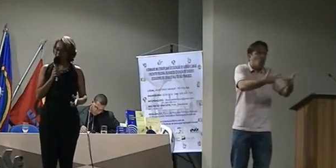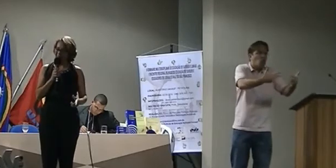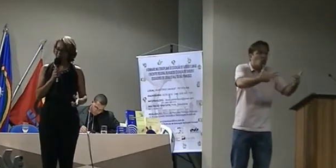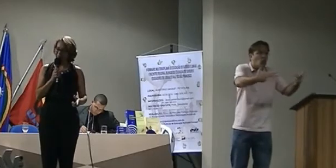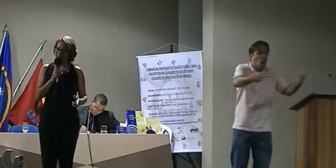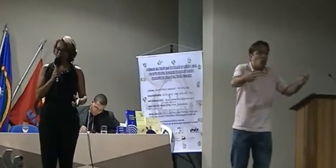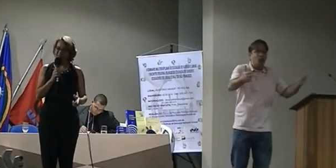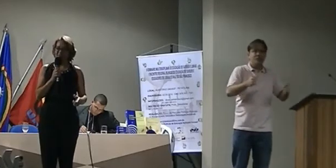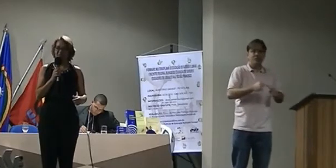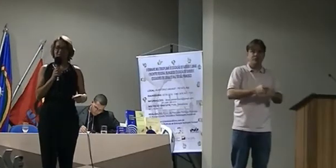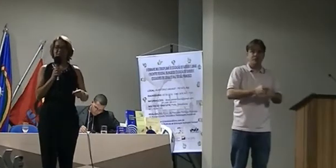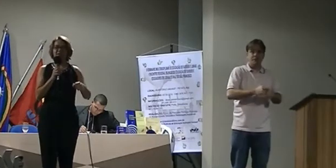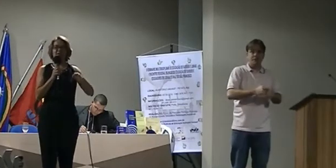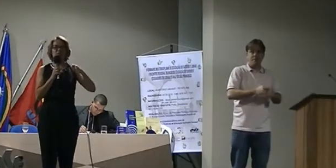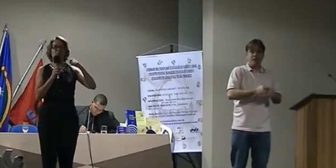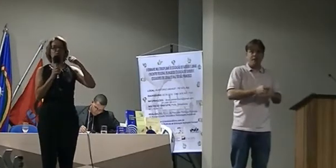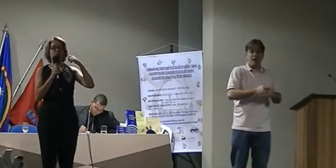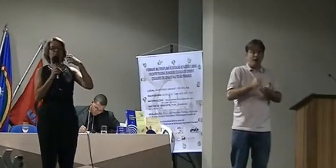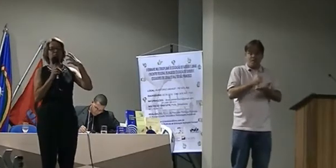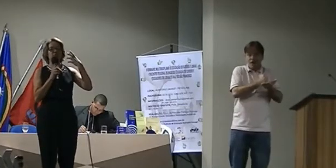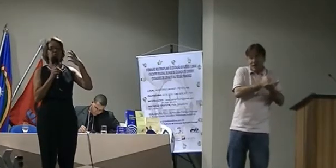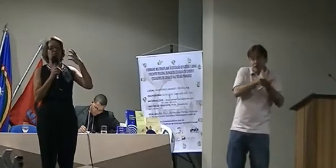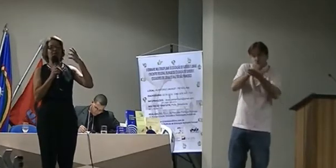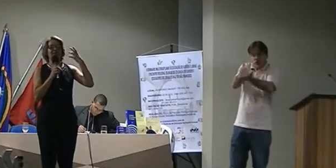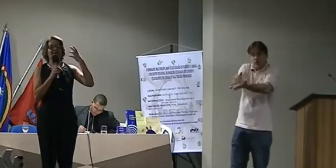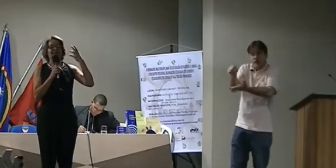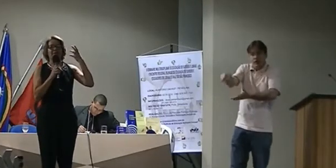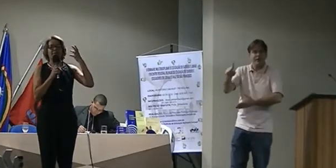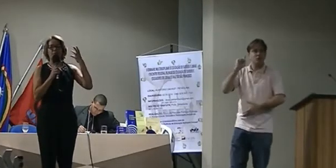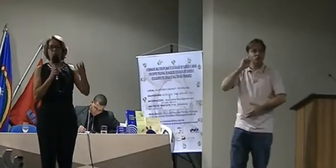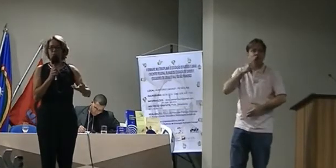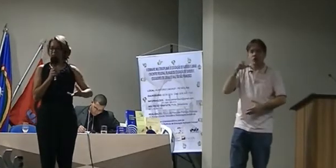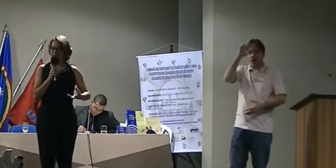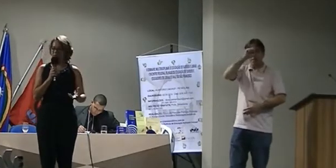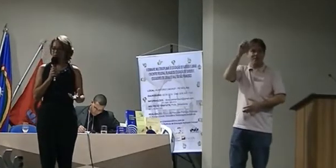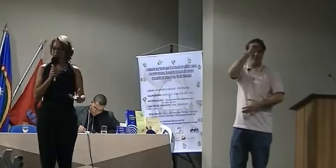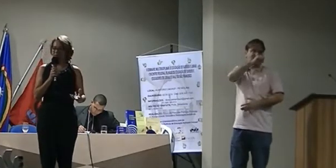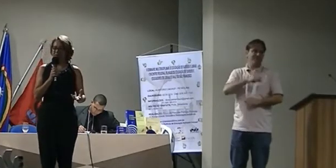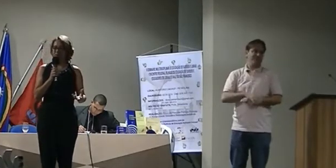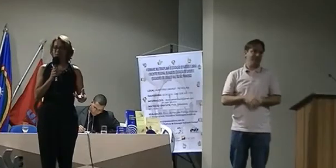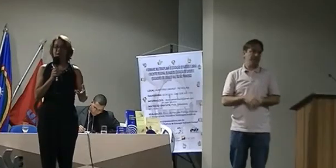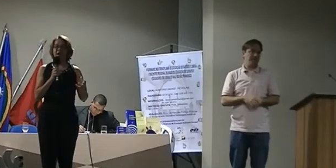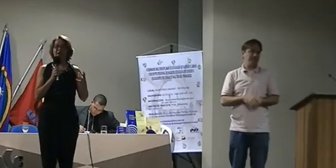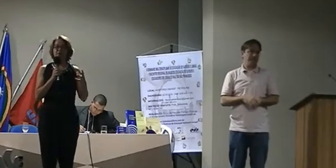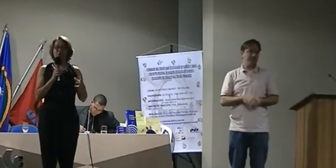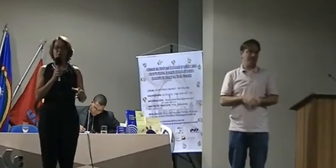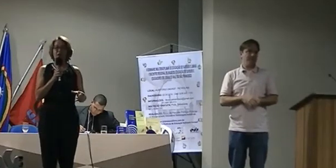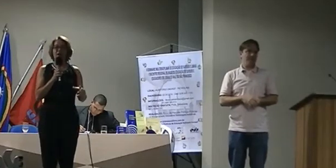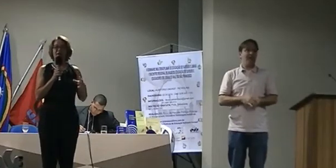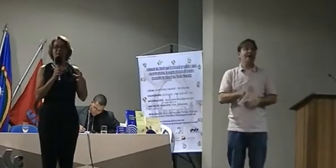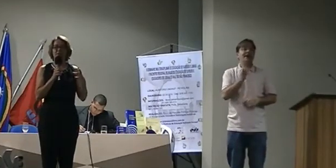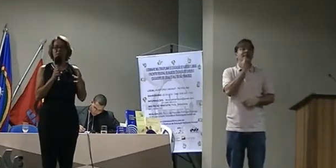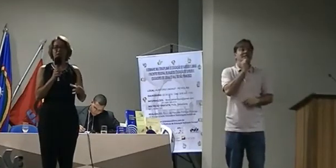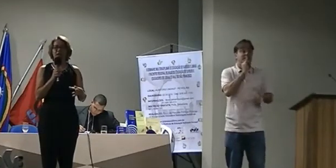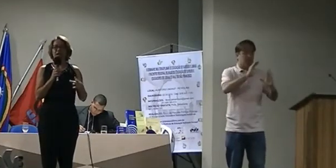a proficiência, mesmo quando o professor busca essa formação, a escola não tem